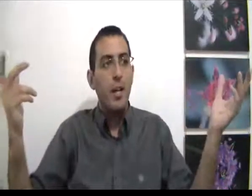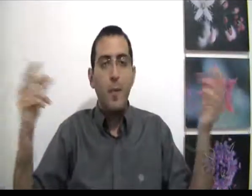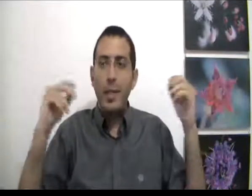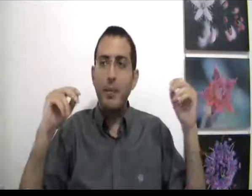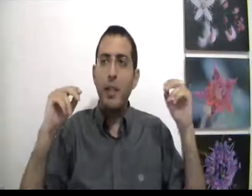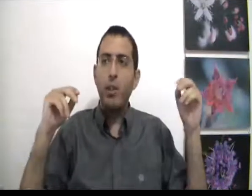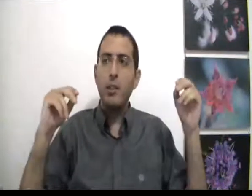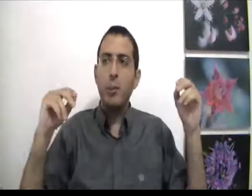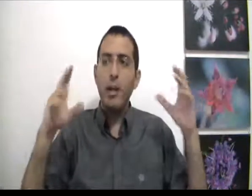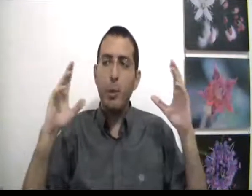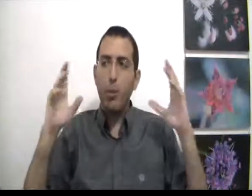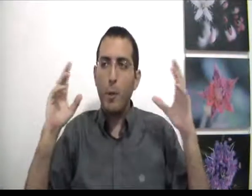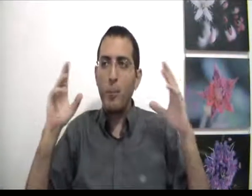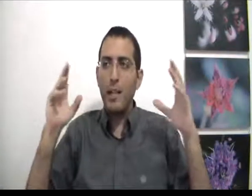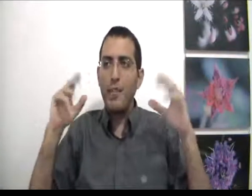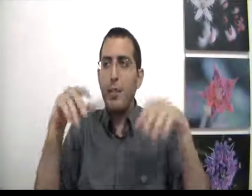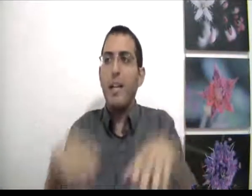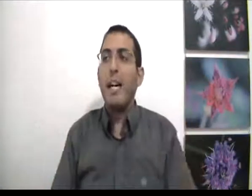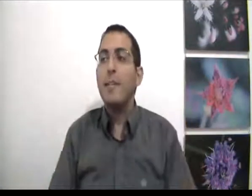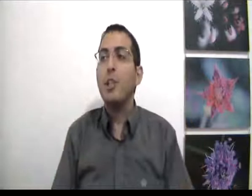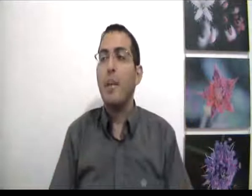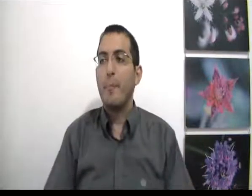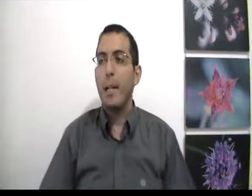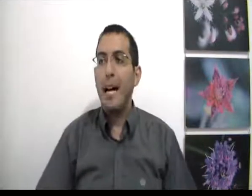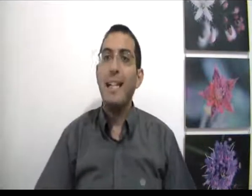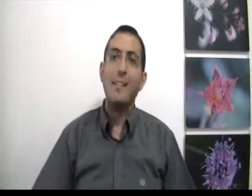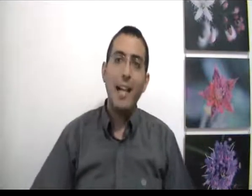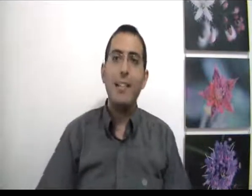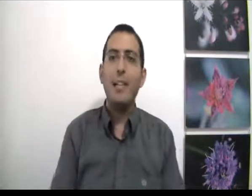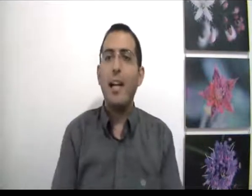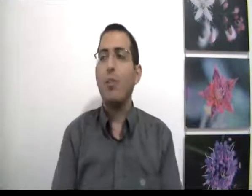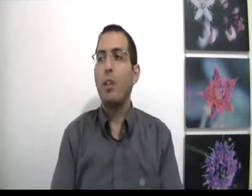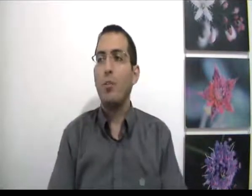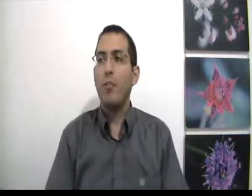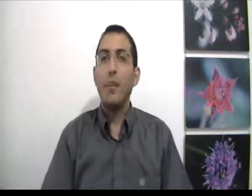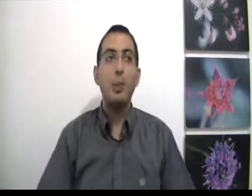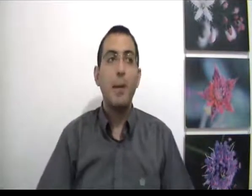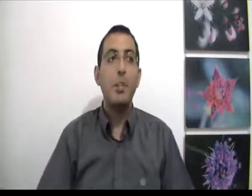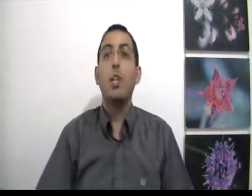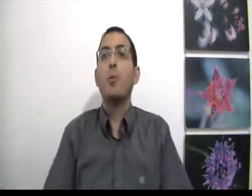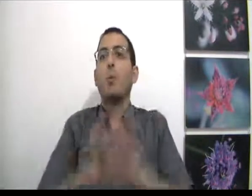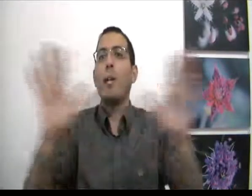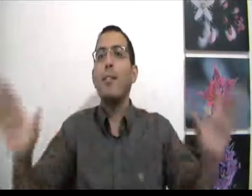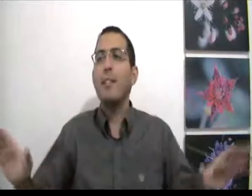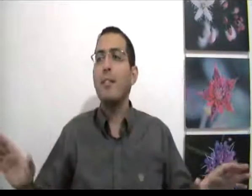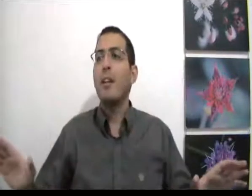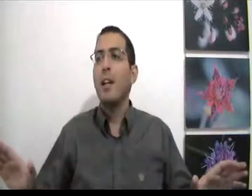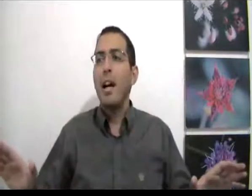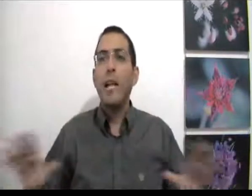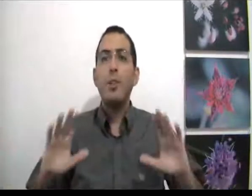בן אדם צריך לשאול את עצמו האם באותו מקום שלב אני הולך האם שם אני עדיין ארצה להפגיש יותר טוב האם שם זה שלמות מוחלטת האם זה